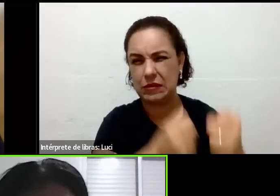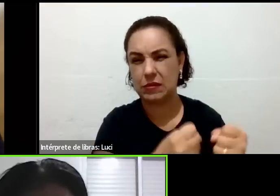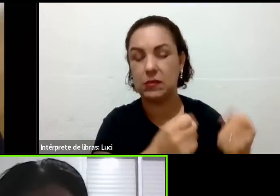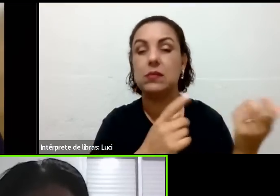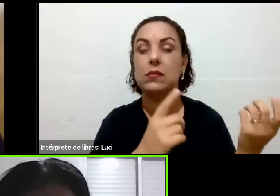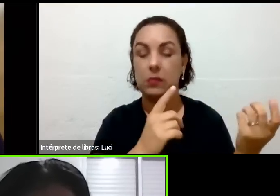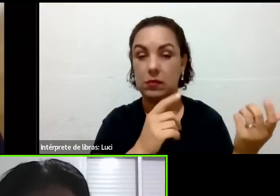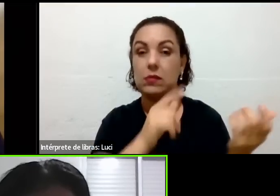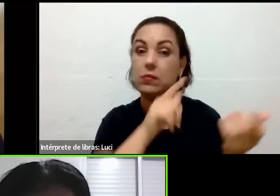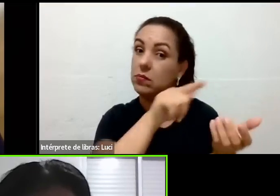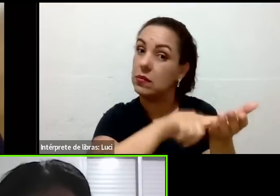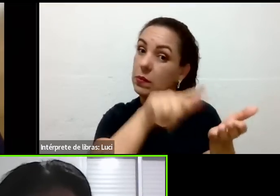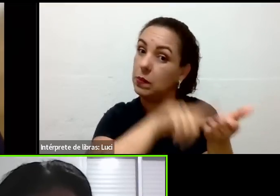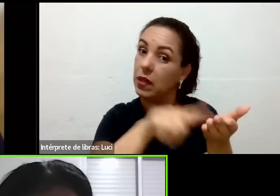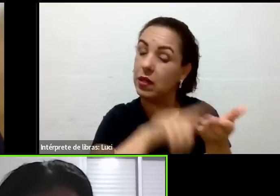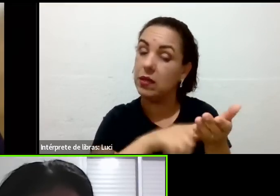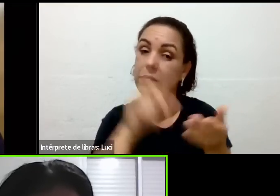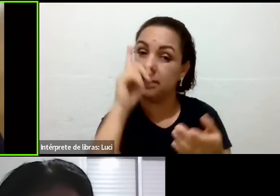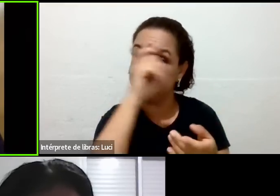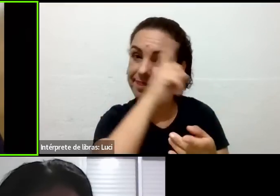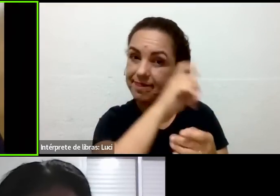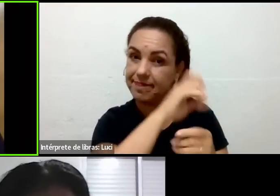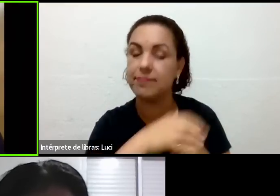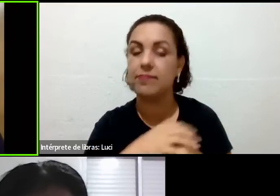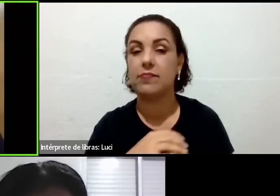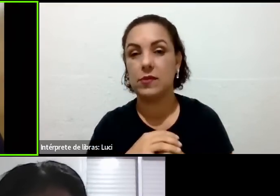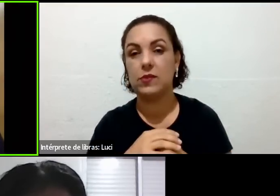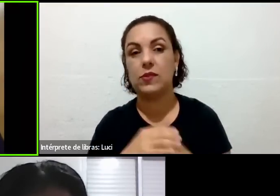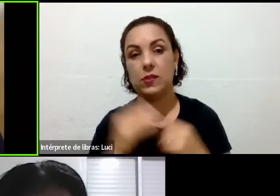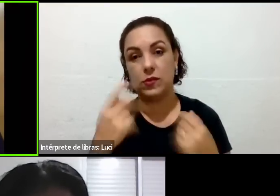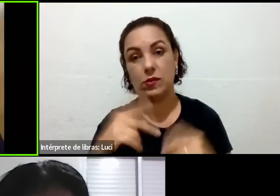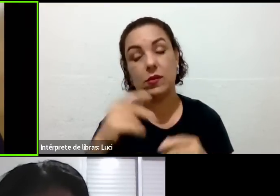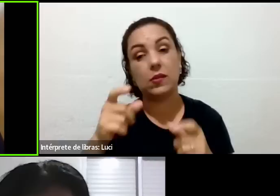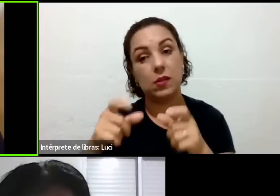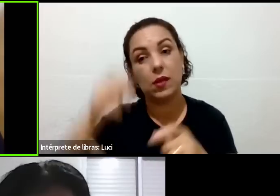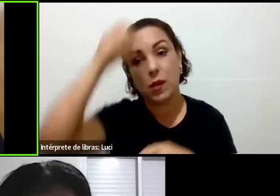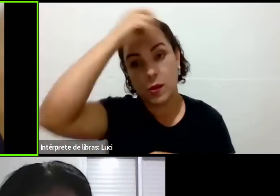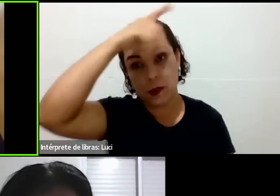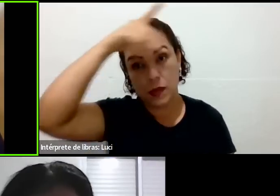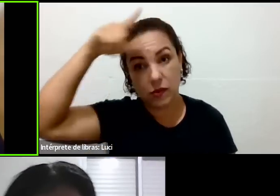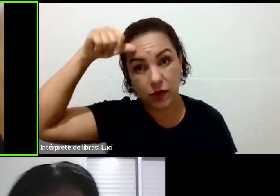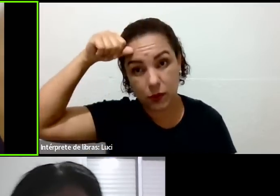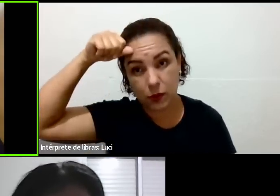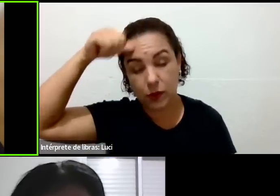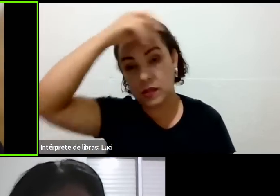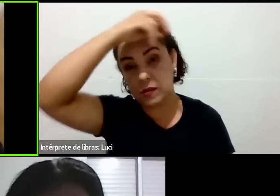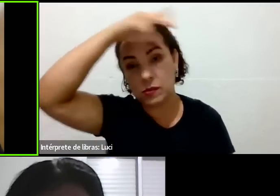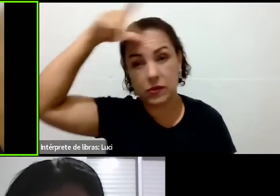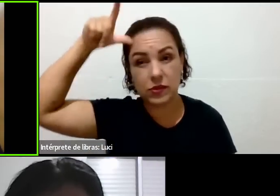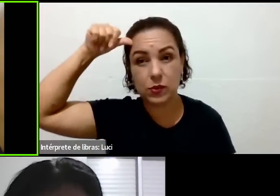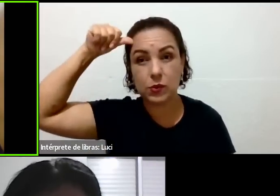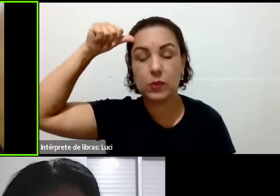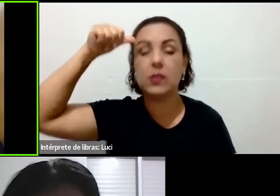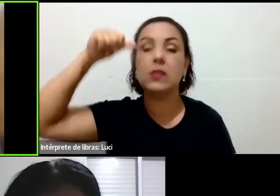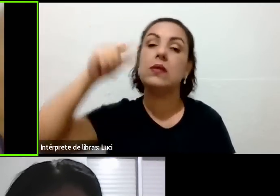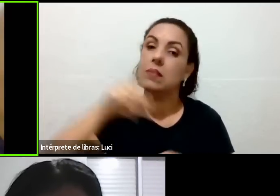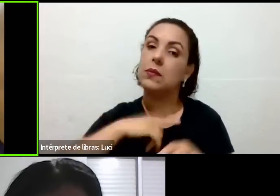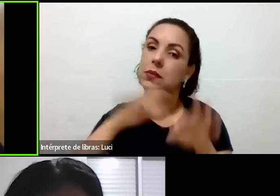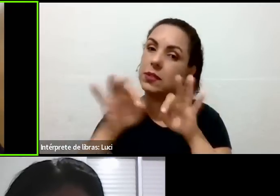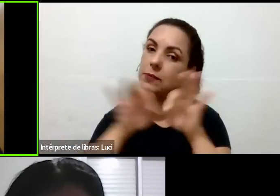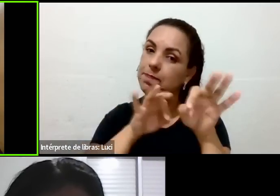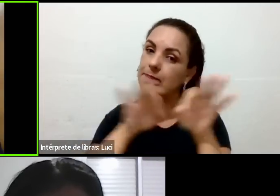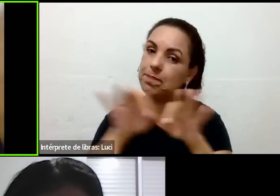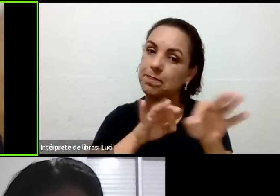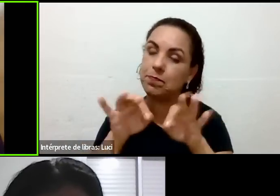O problema é isso, entendeu? Então, a prefeitura que faz o trabalho aí, não em Brumadinho, mas em uma cidade comum, ele